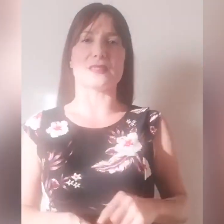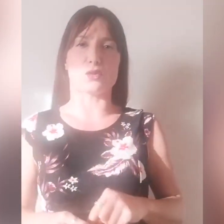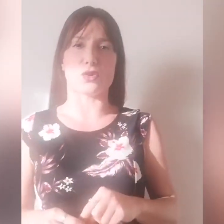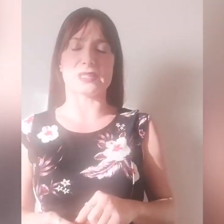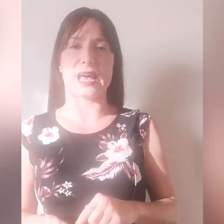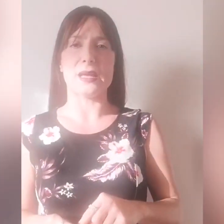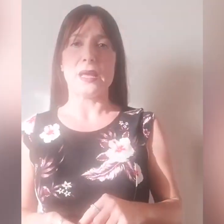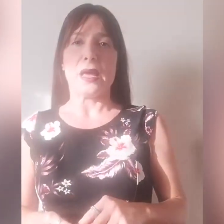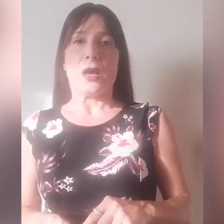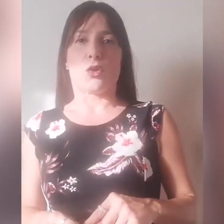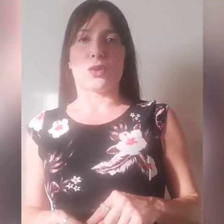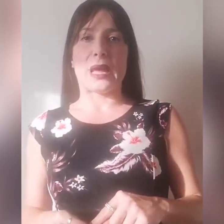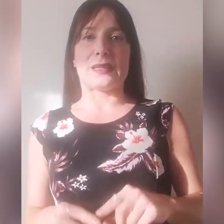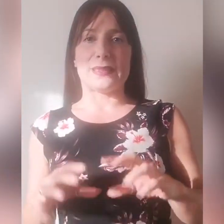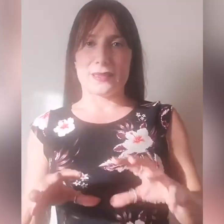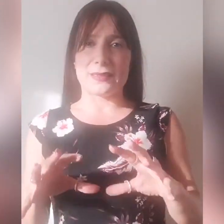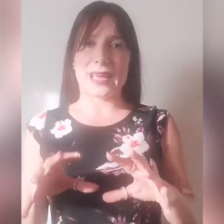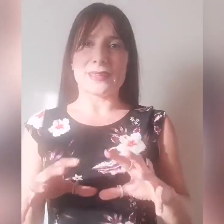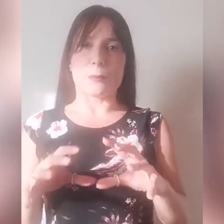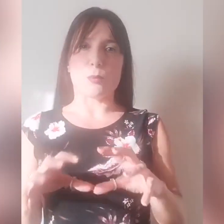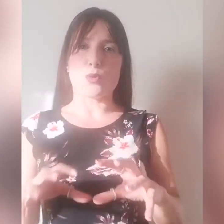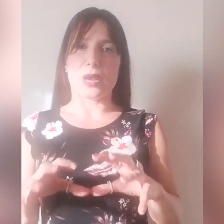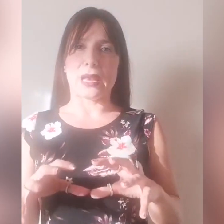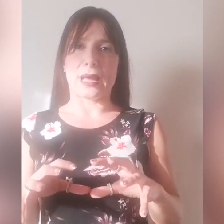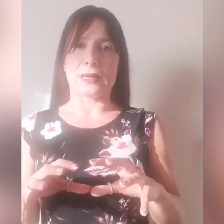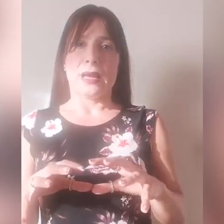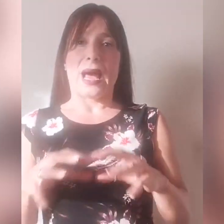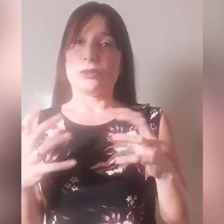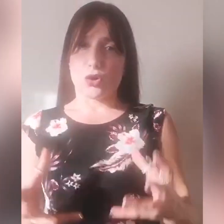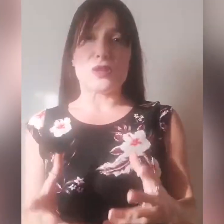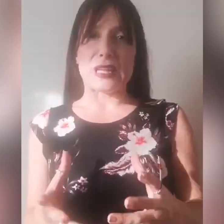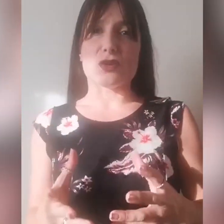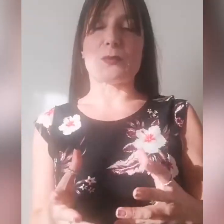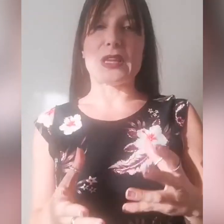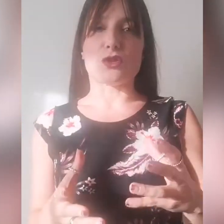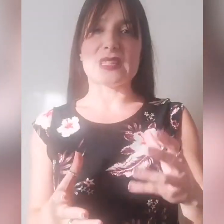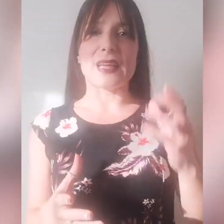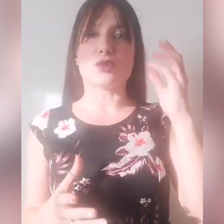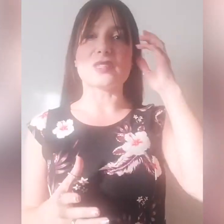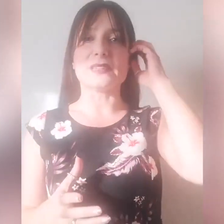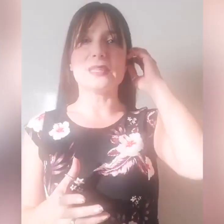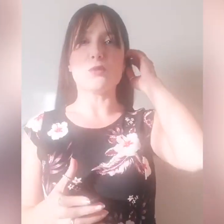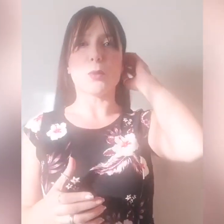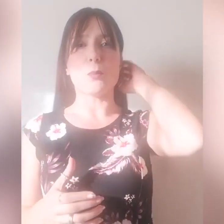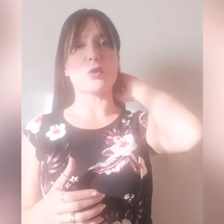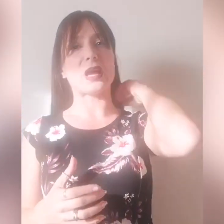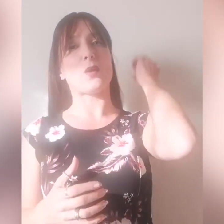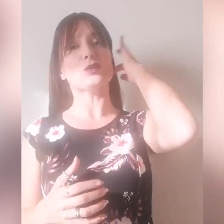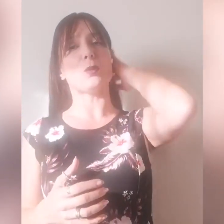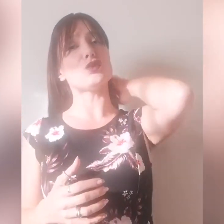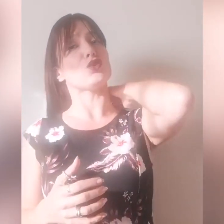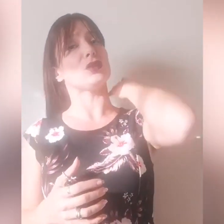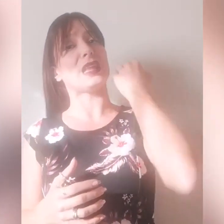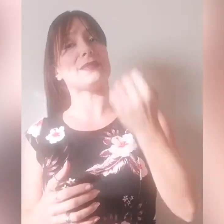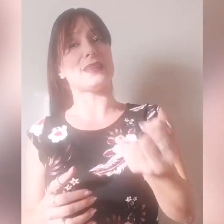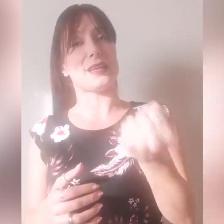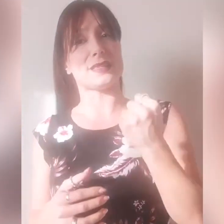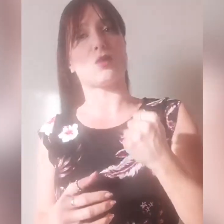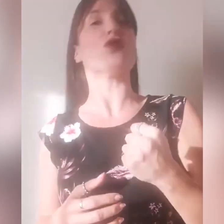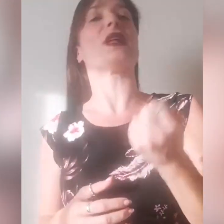scorsa, dedicata proprio ai doni dello Spirito Santo, sentivo proprio che quando poi sono entrati nella seconda,